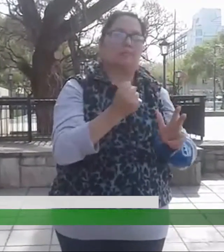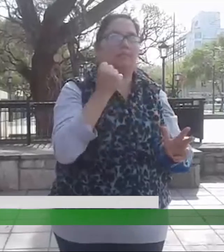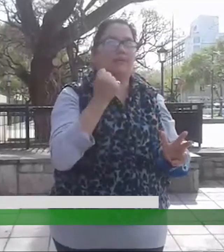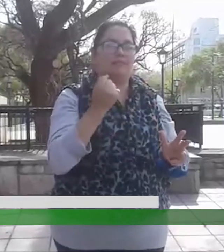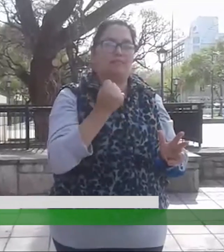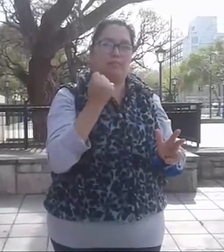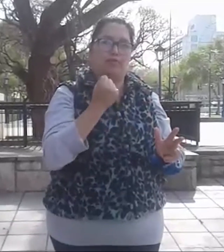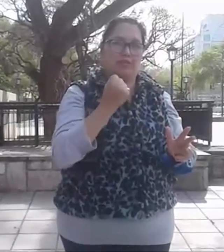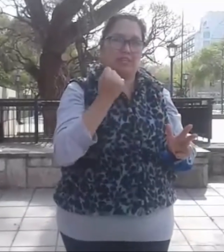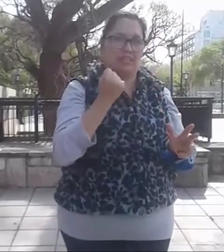valor incalculable.